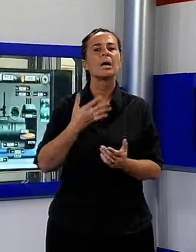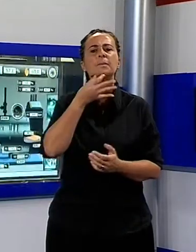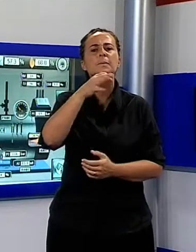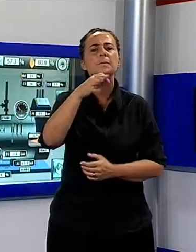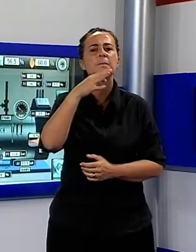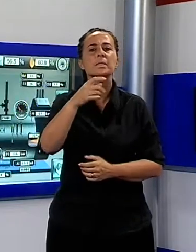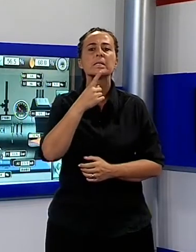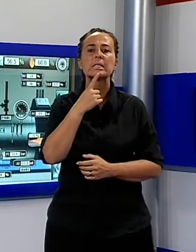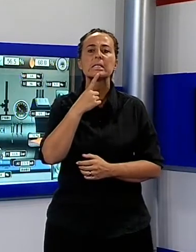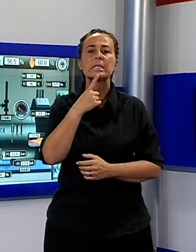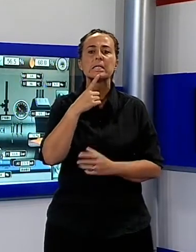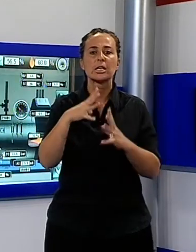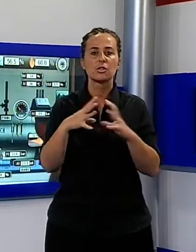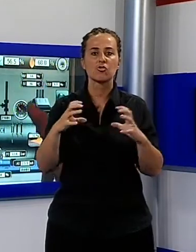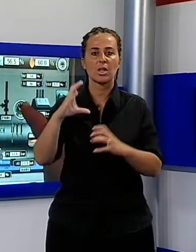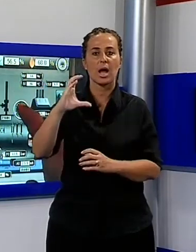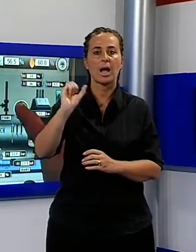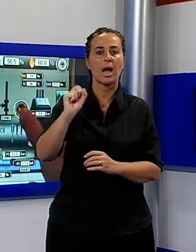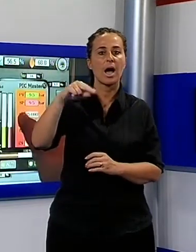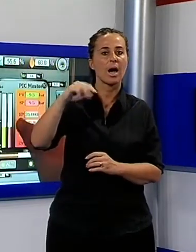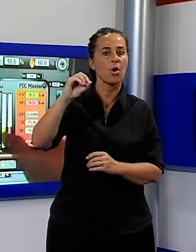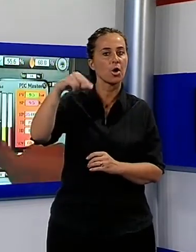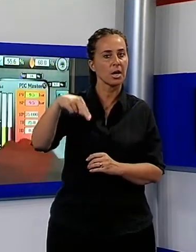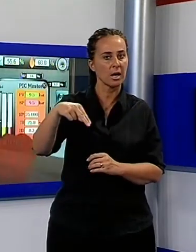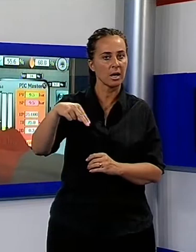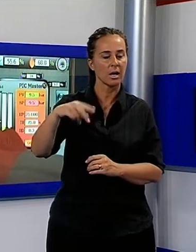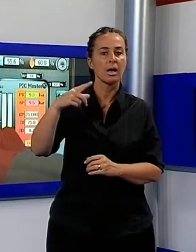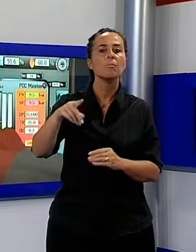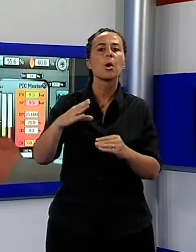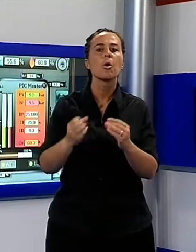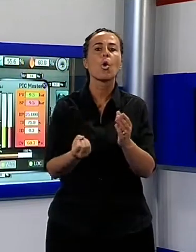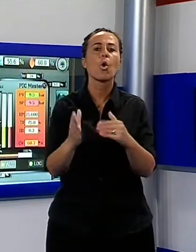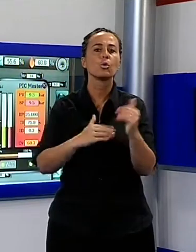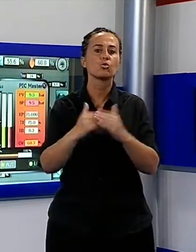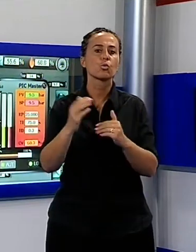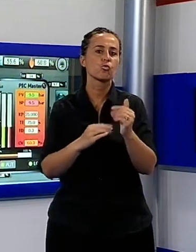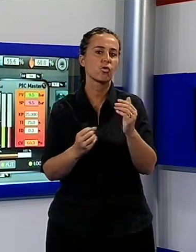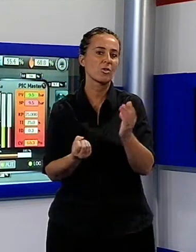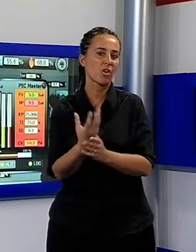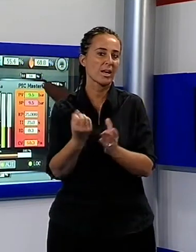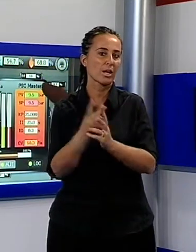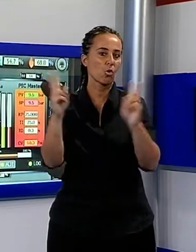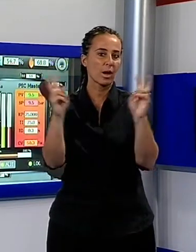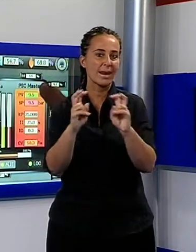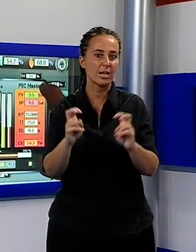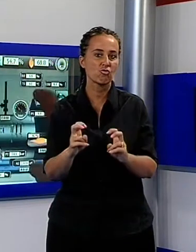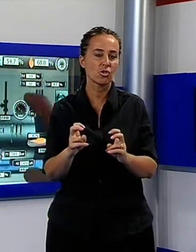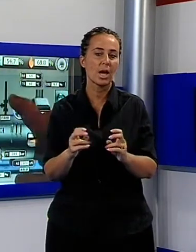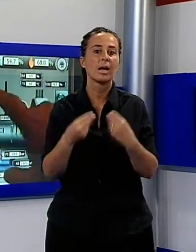Bono Energia, che realizza generatori di vapore destinati alla produzione di carta, e Ati Celca, associazione che riunisce